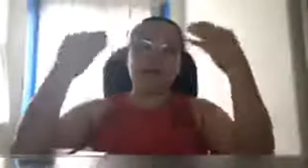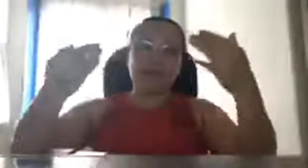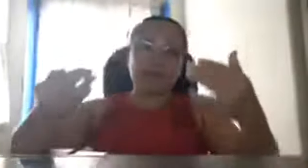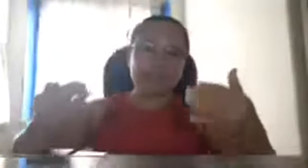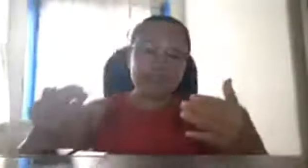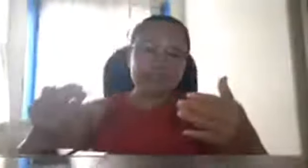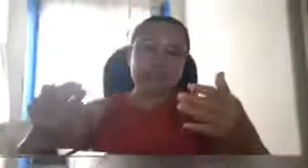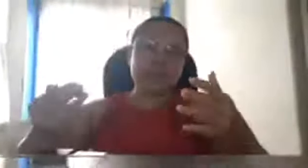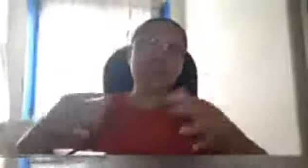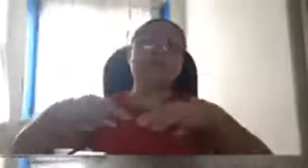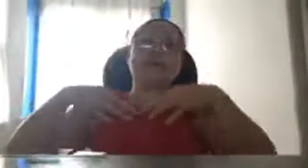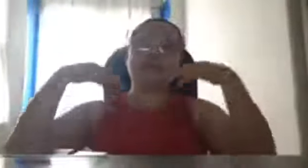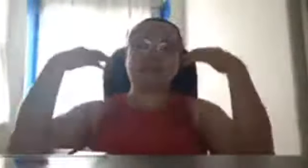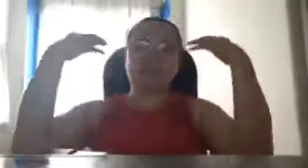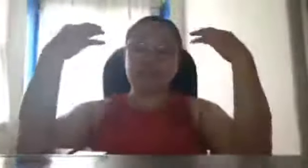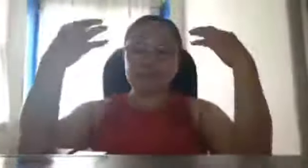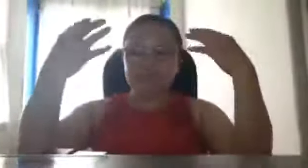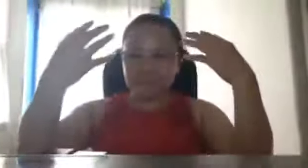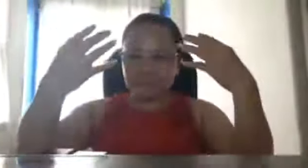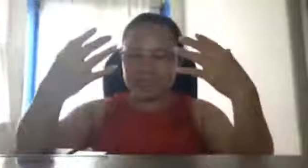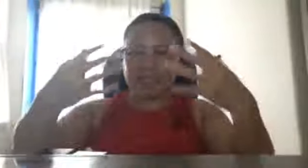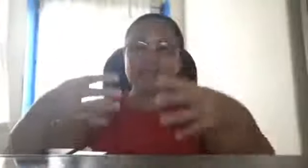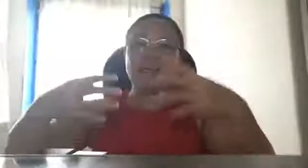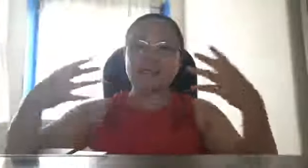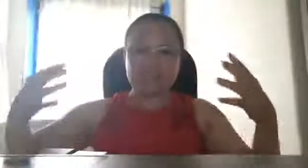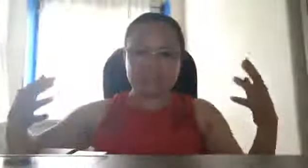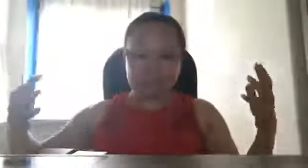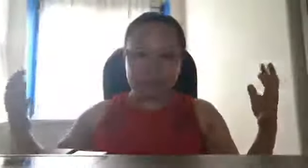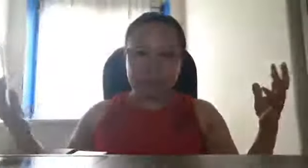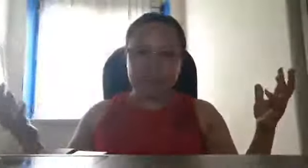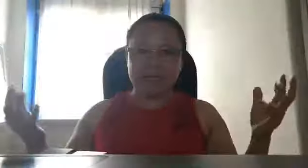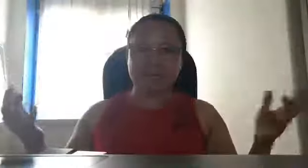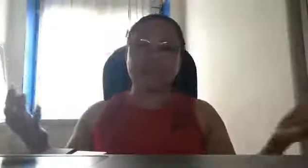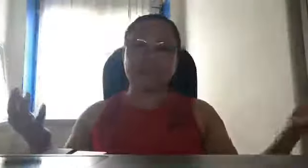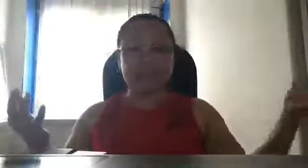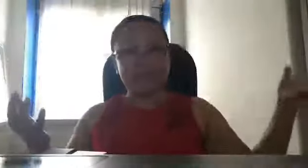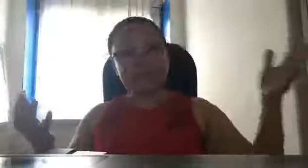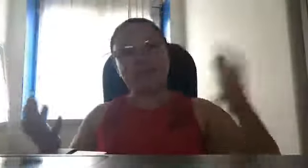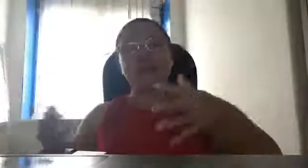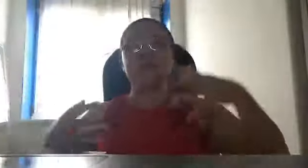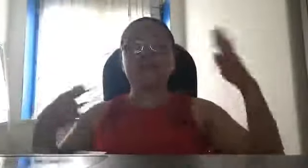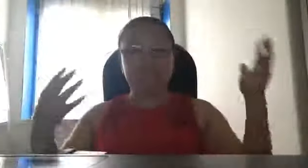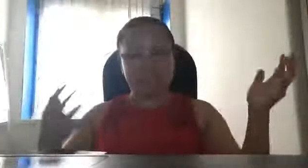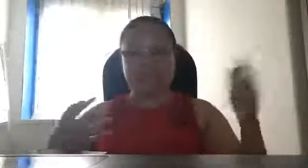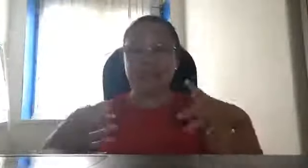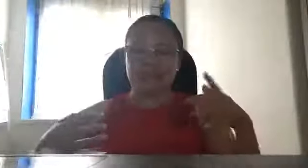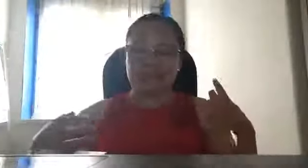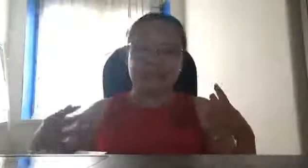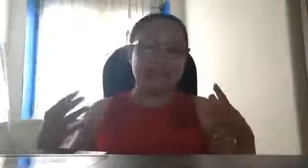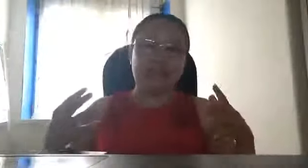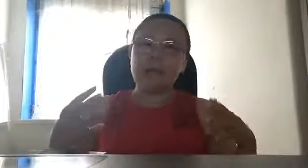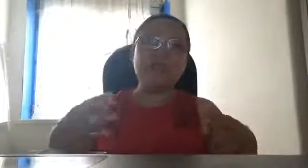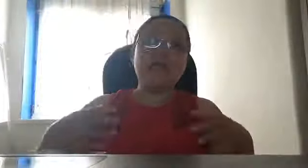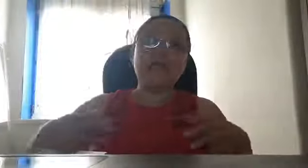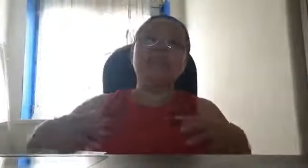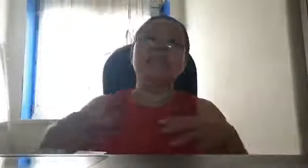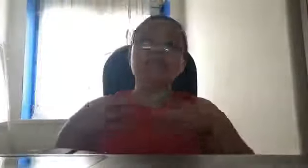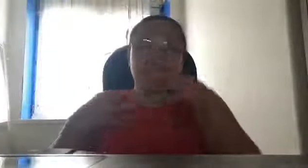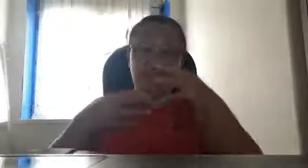Malacanyan at ang sandatang lakas ng Pilipinas na ginagago na talaga tayo ng China hindi po